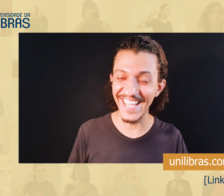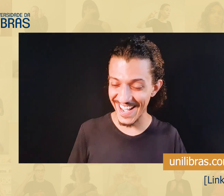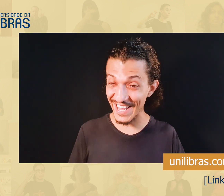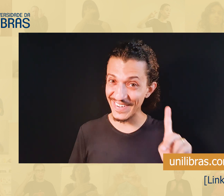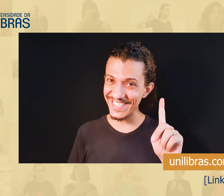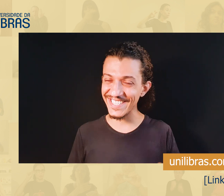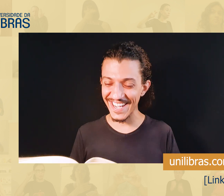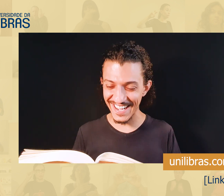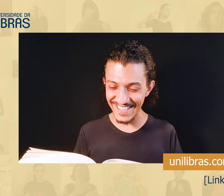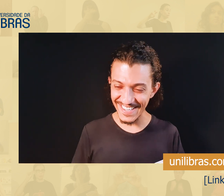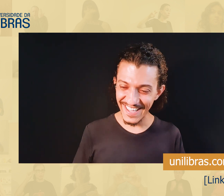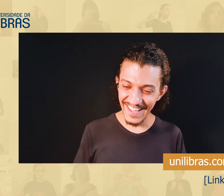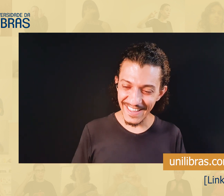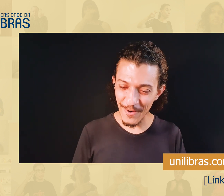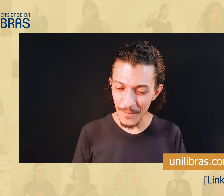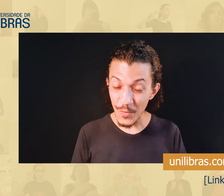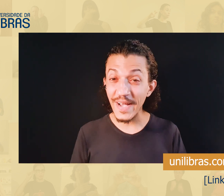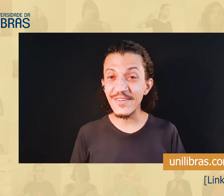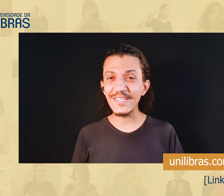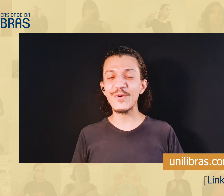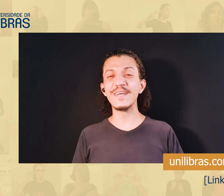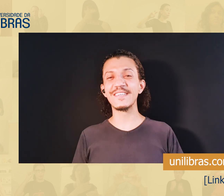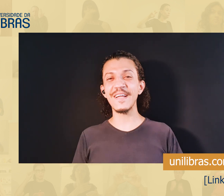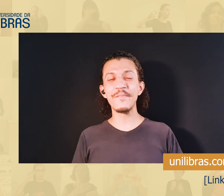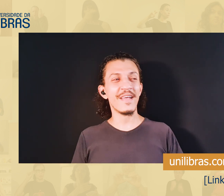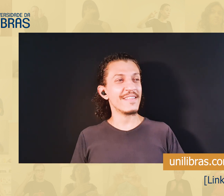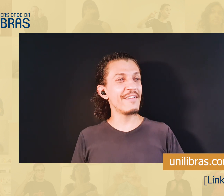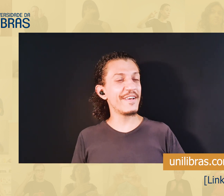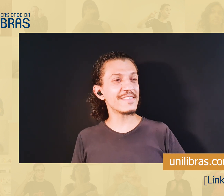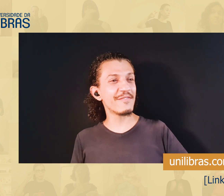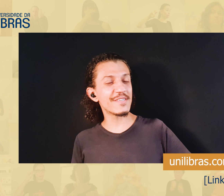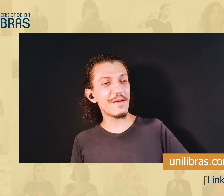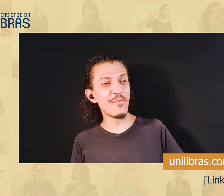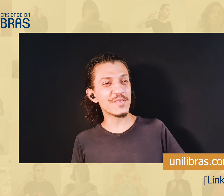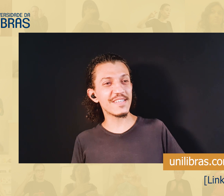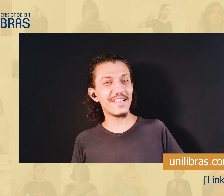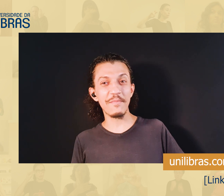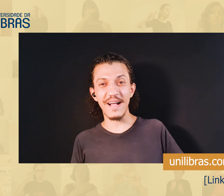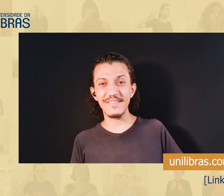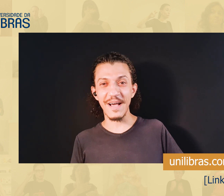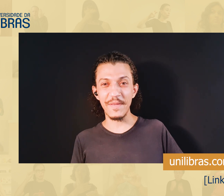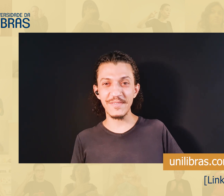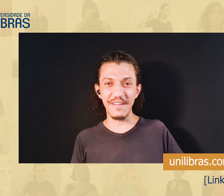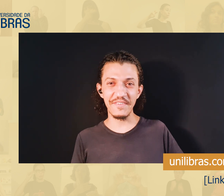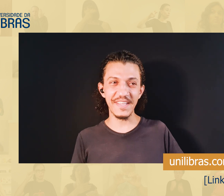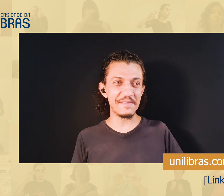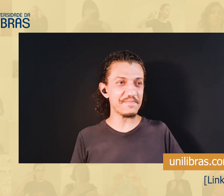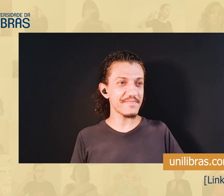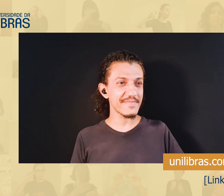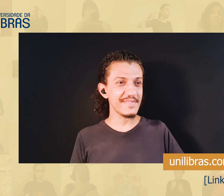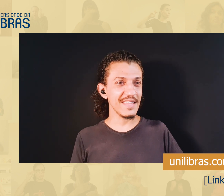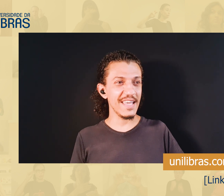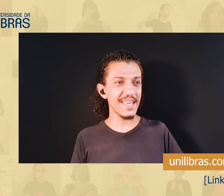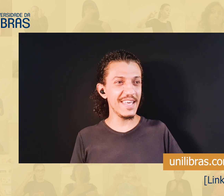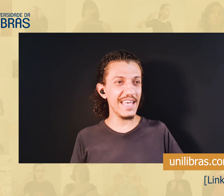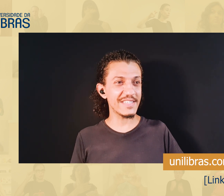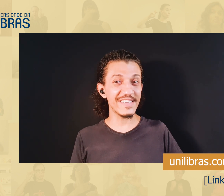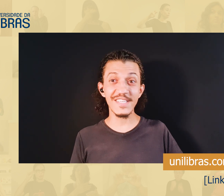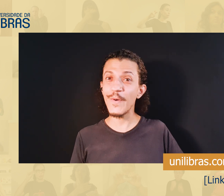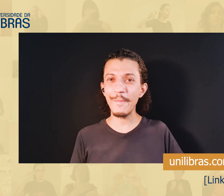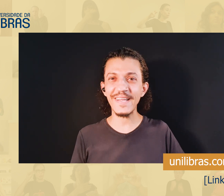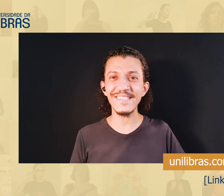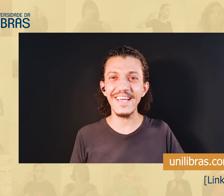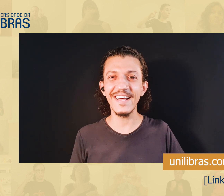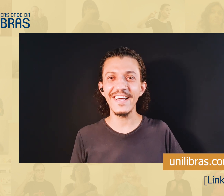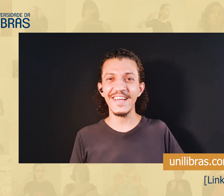-mail nem tinha chegado, mas tinha chegado. Então, como é que são as coisas, né? Tem vezes que você busca determinados caminhos na vida, e que,